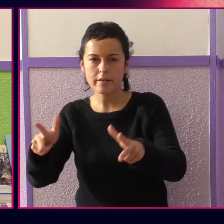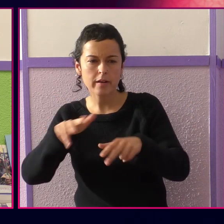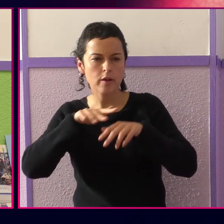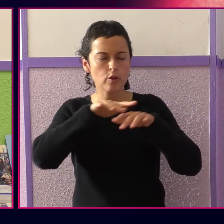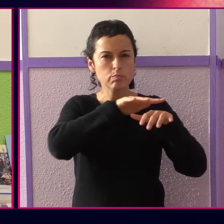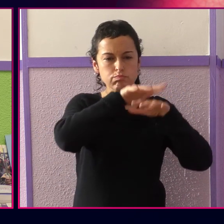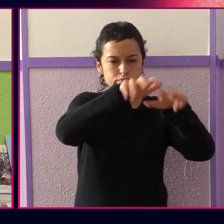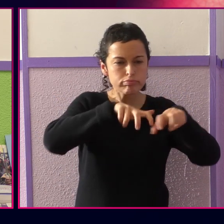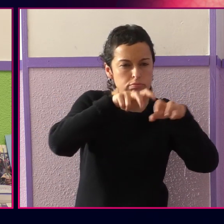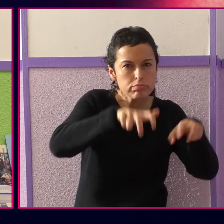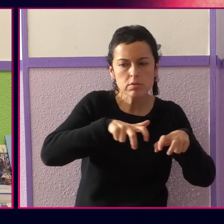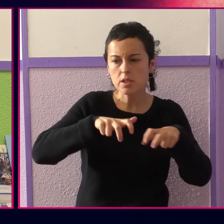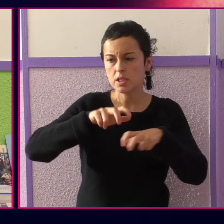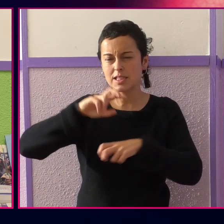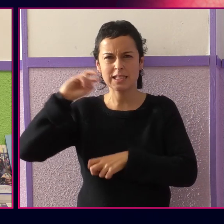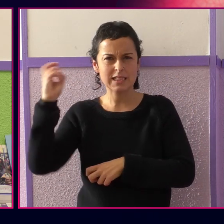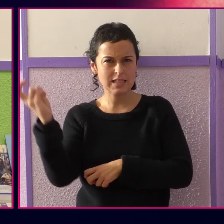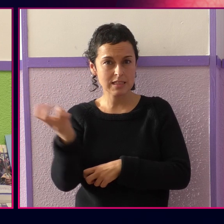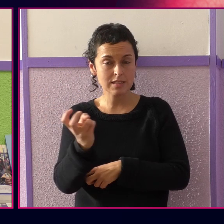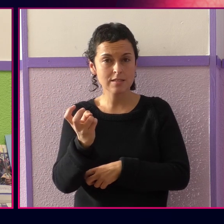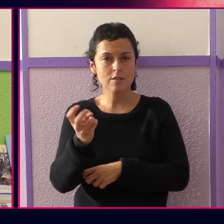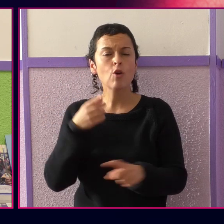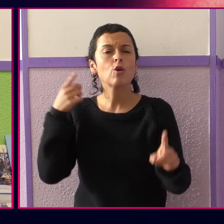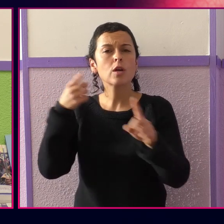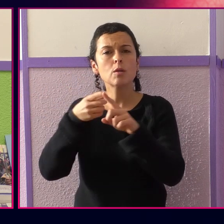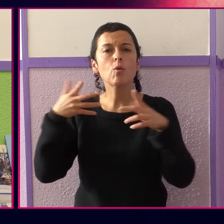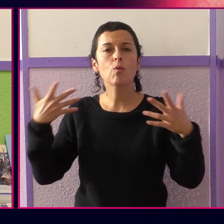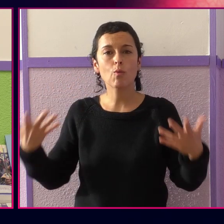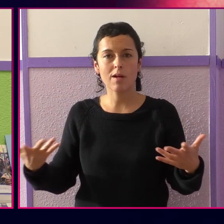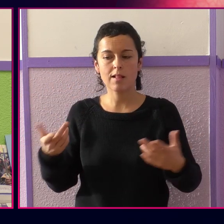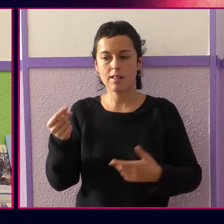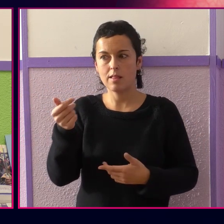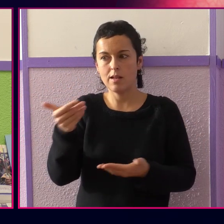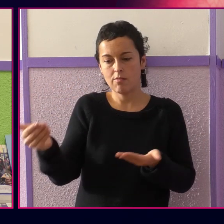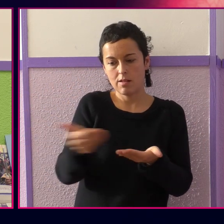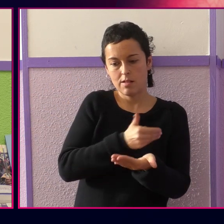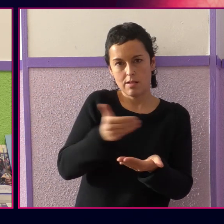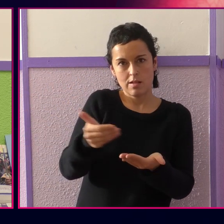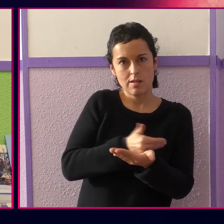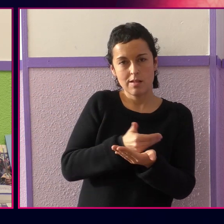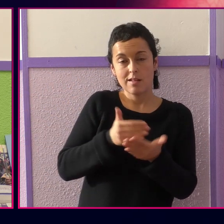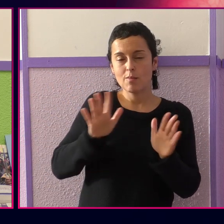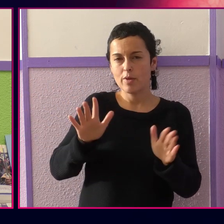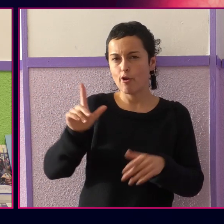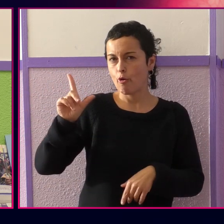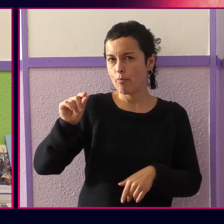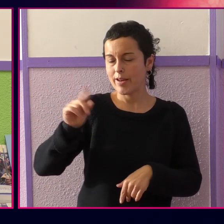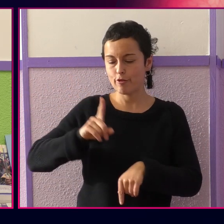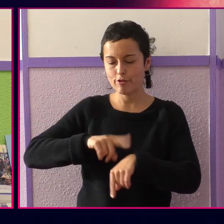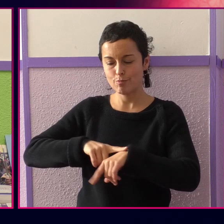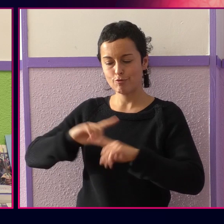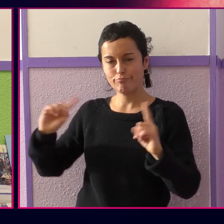Horiek, bazoak, ibaiak, zelaiak eta lurraren erraiak akitzera arte